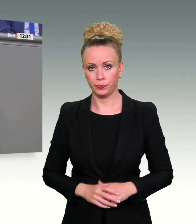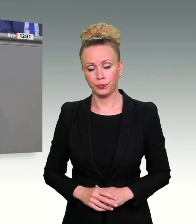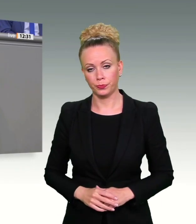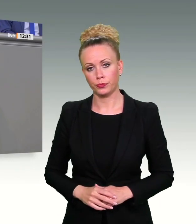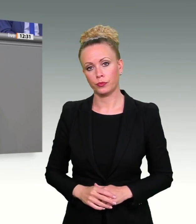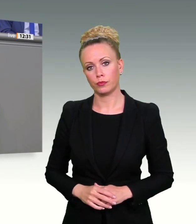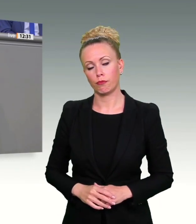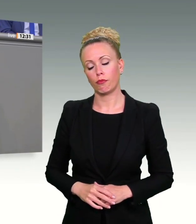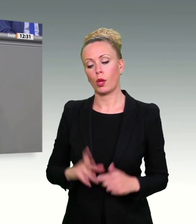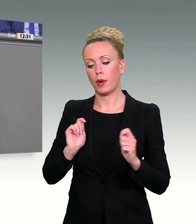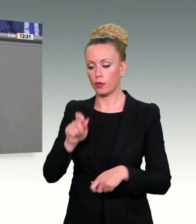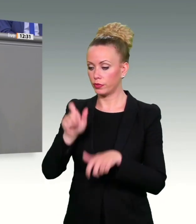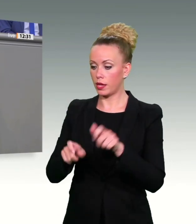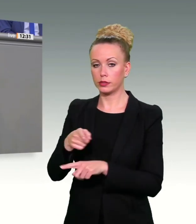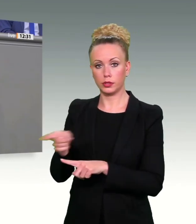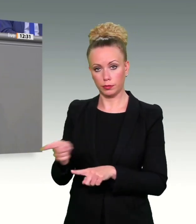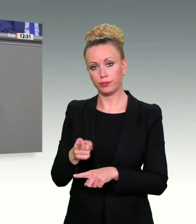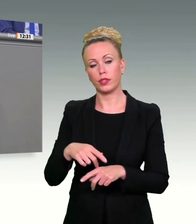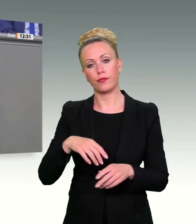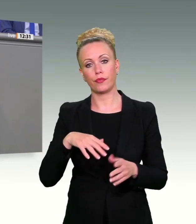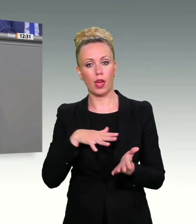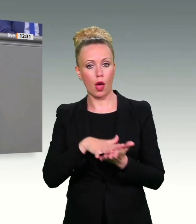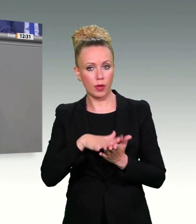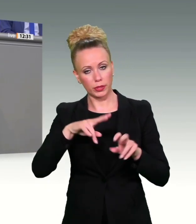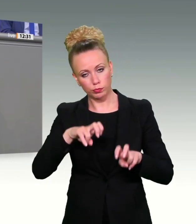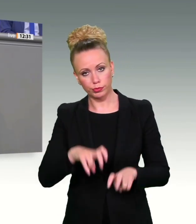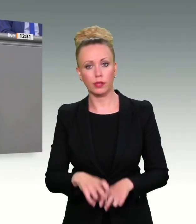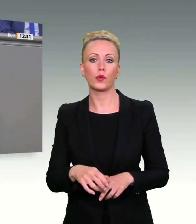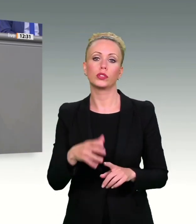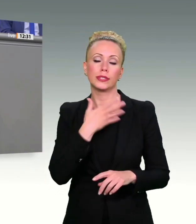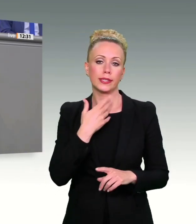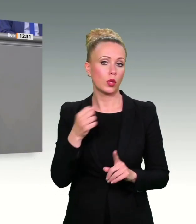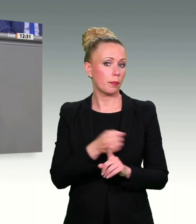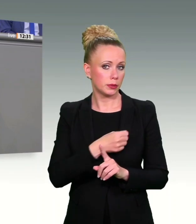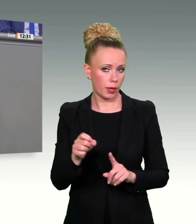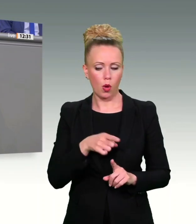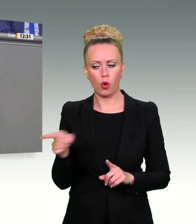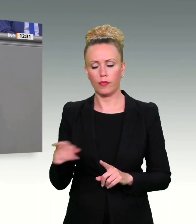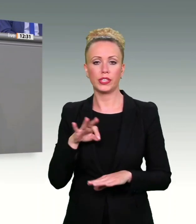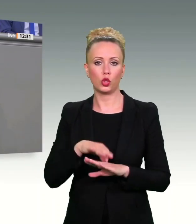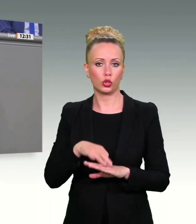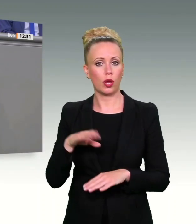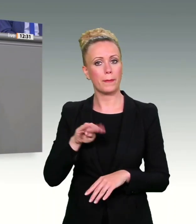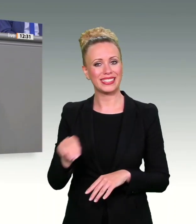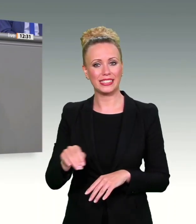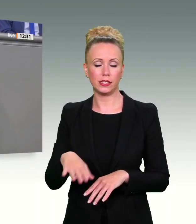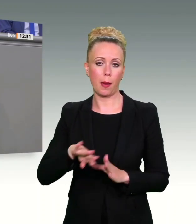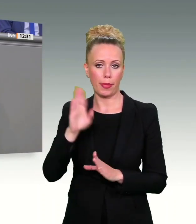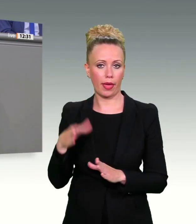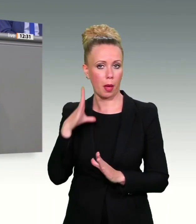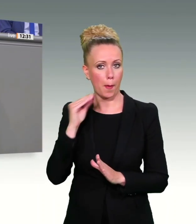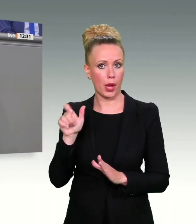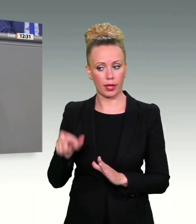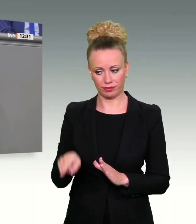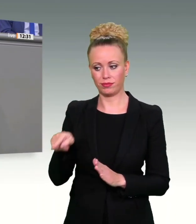zur Aufarbeitung von sexuellem Missbrauch, Frau Dr. Christine Bergmann, macht klar, worum es in der Debatte heute geht. Wir debattieren